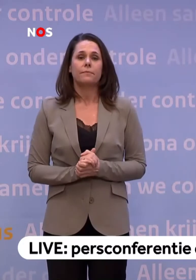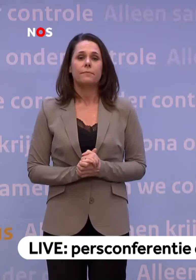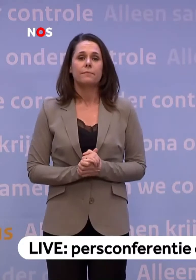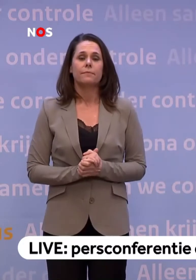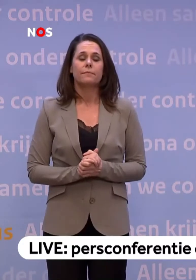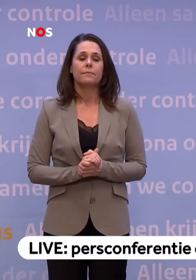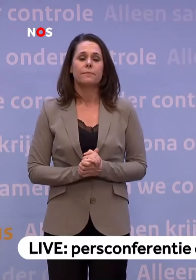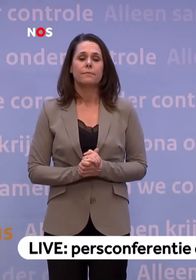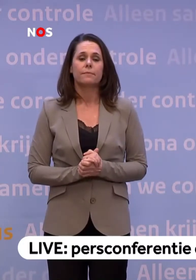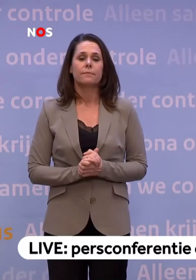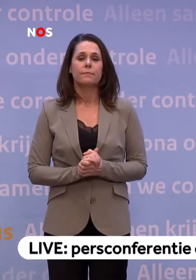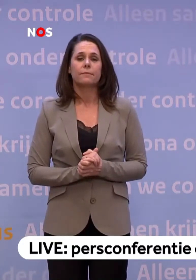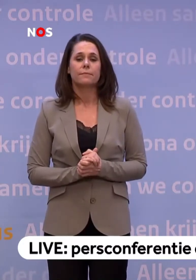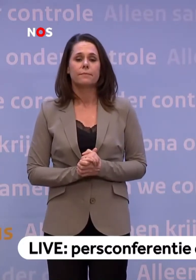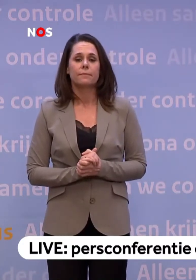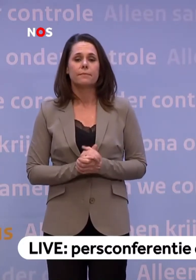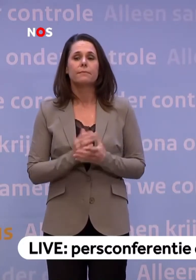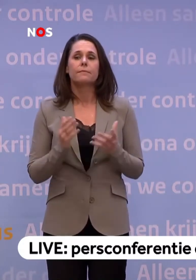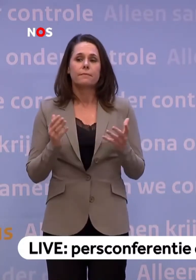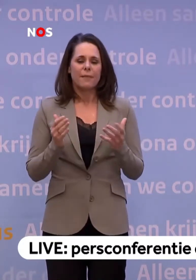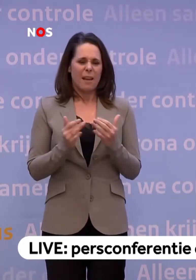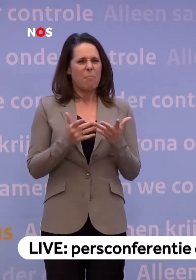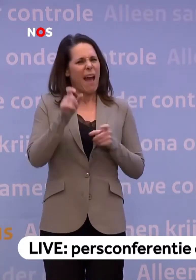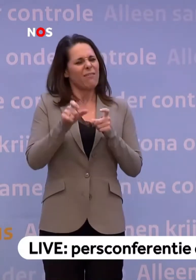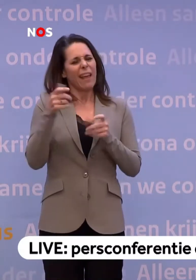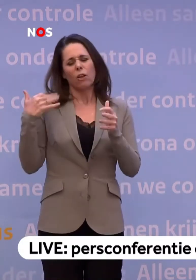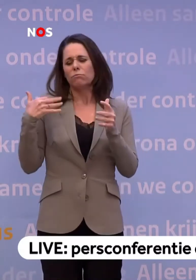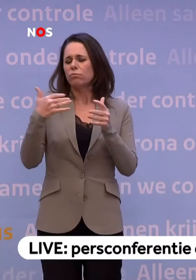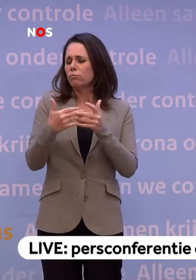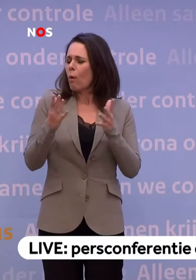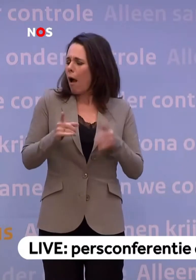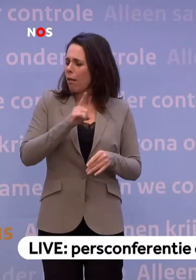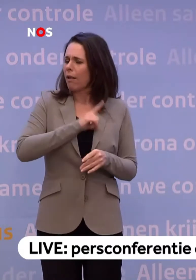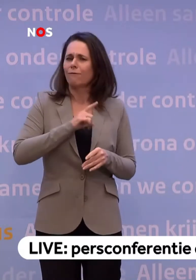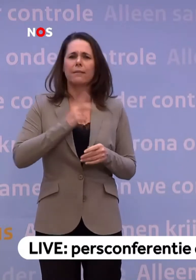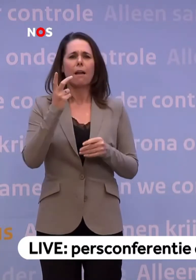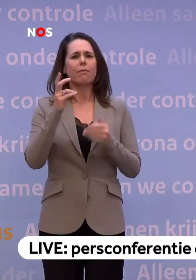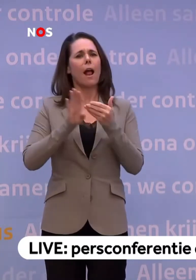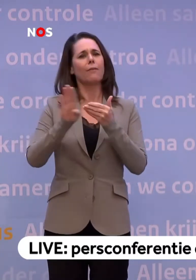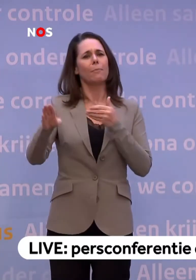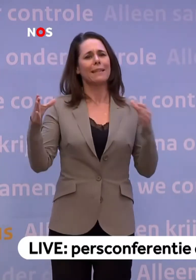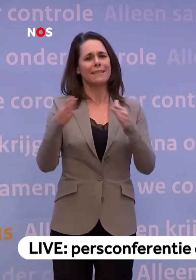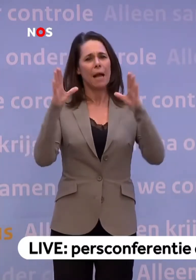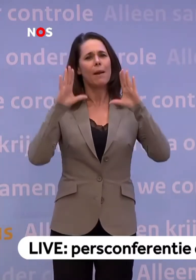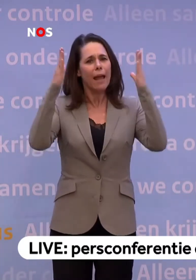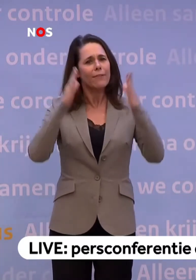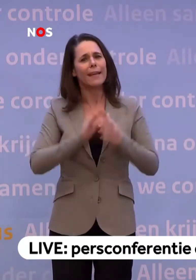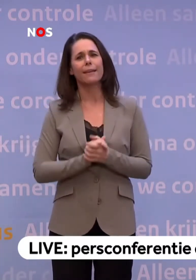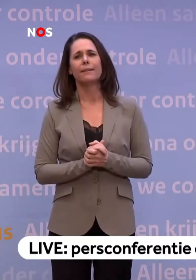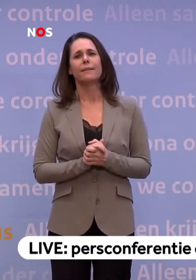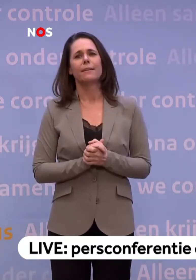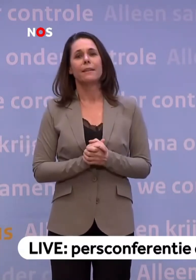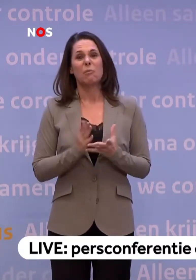Na een paar weken raken we langzaam een beetje gewend aan die anderhalve meter samenleving. En hoewel we misschien